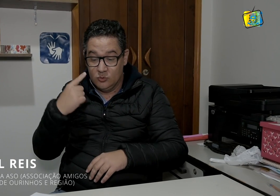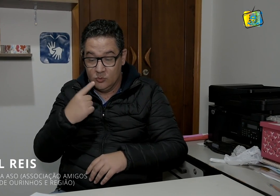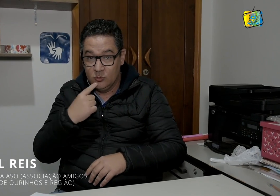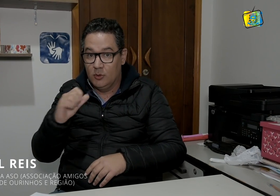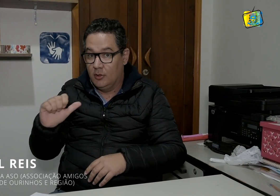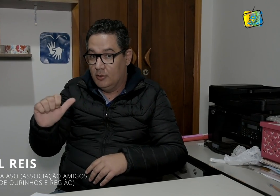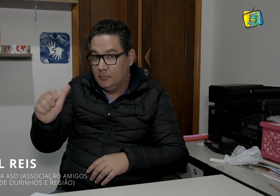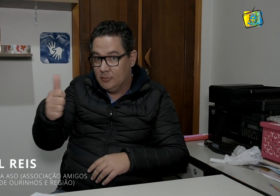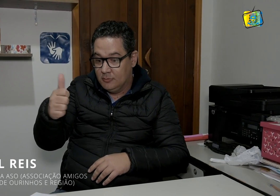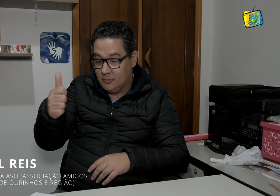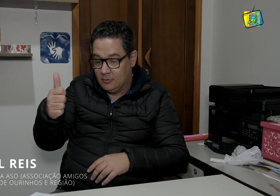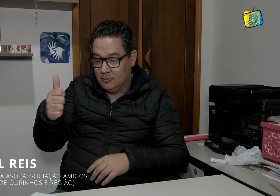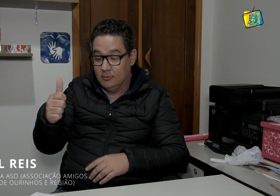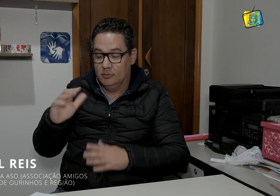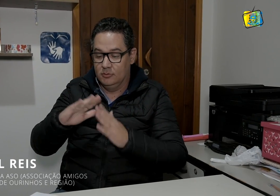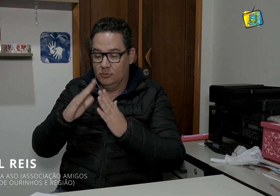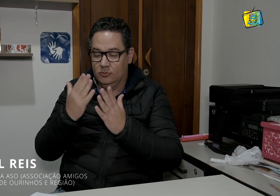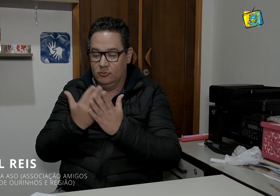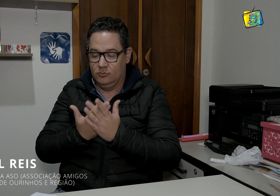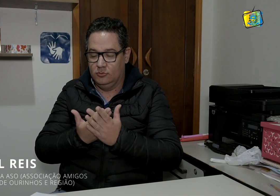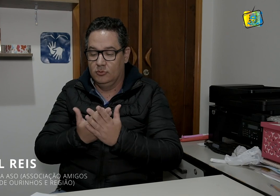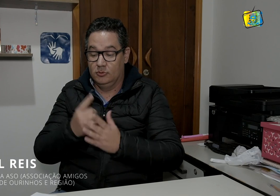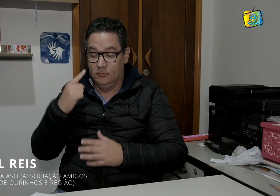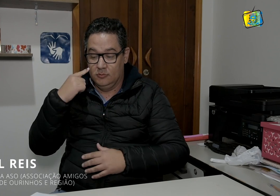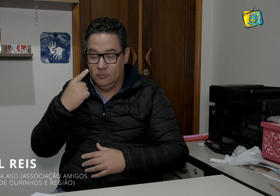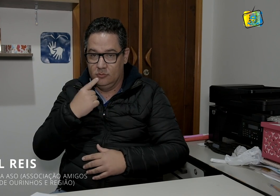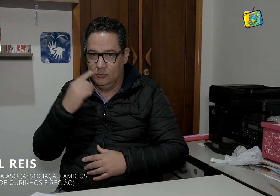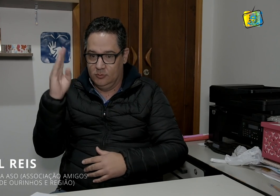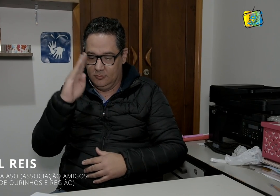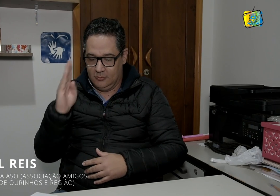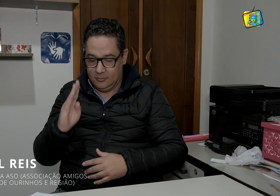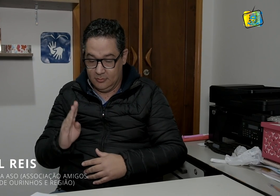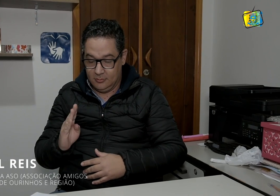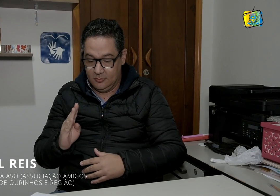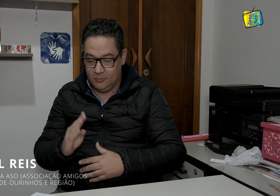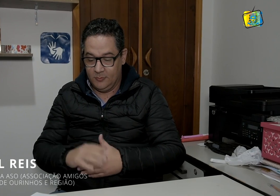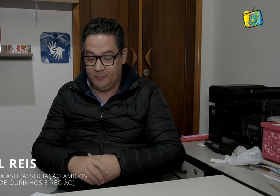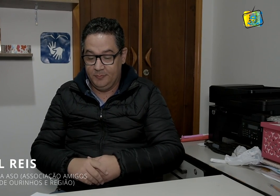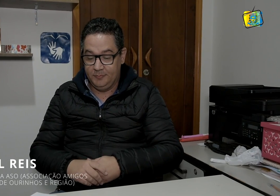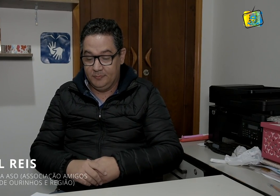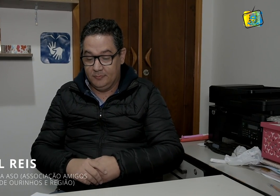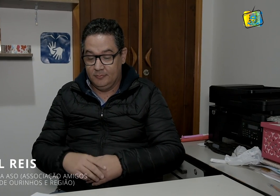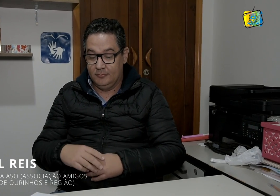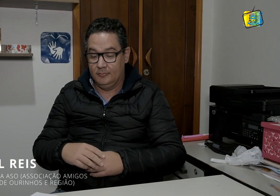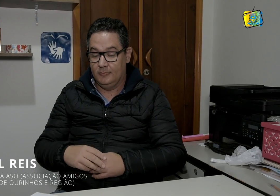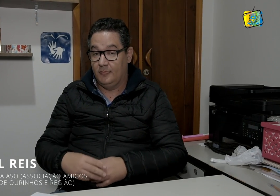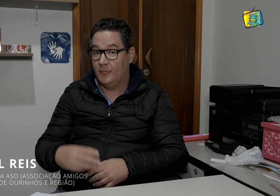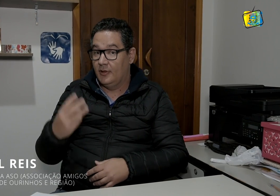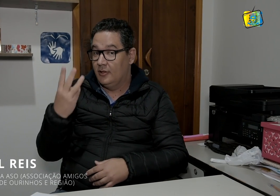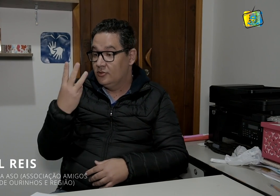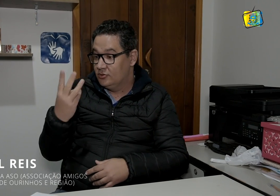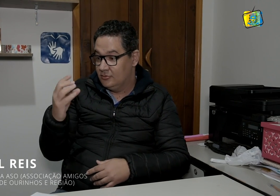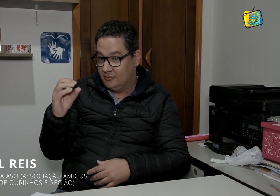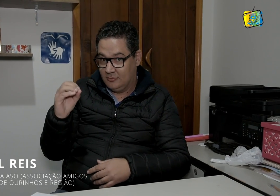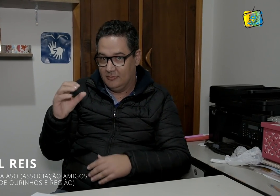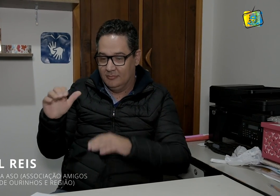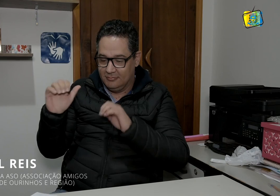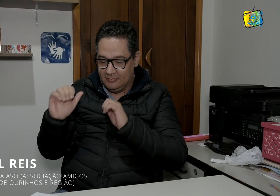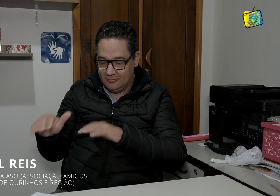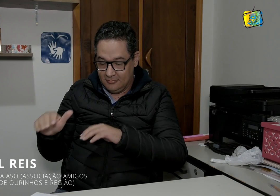Educação de Surdos. Foi a primeira escola para surdos do Brasil. O dia 30